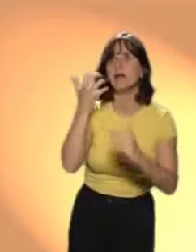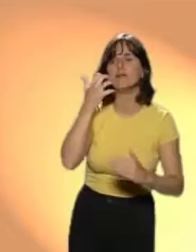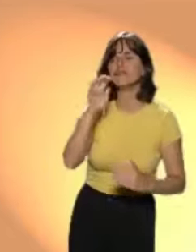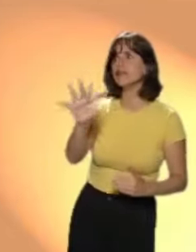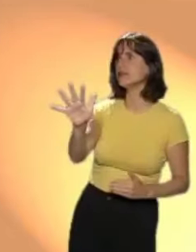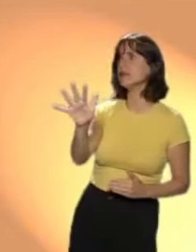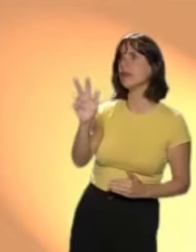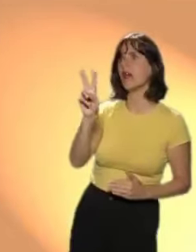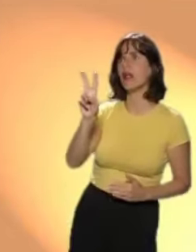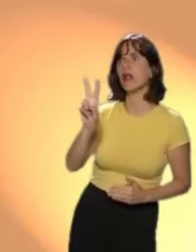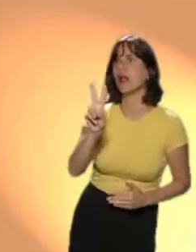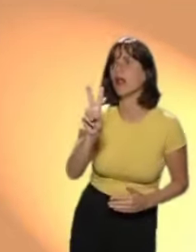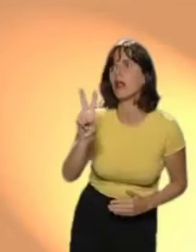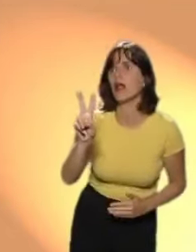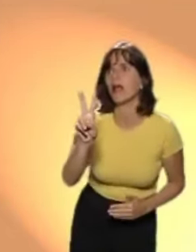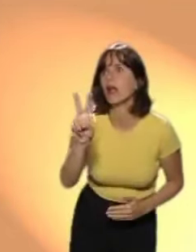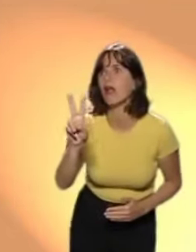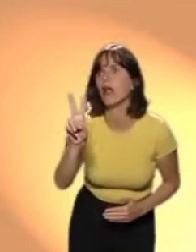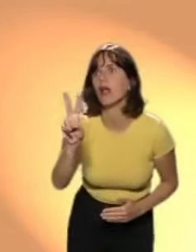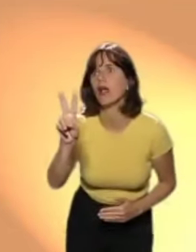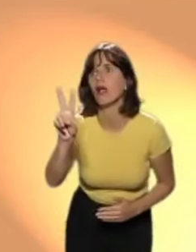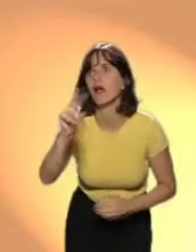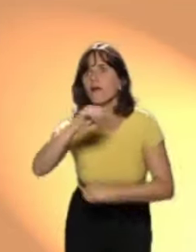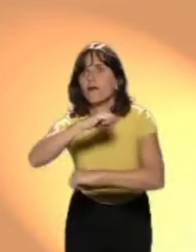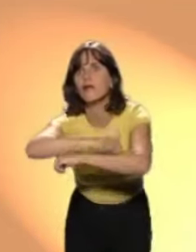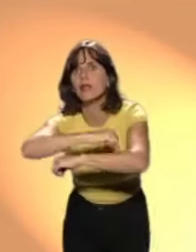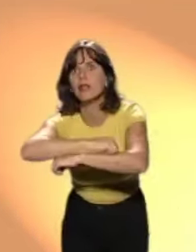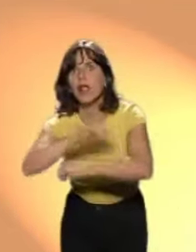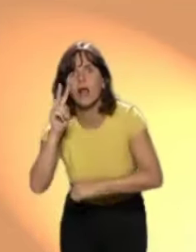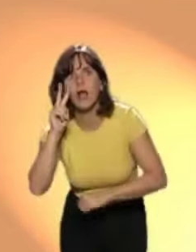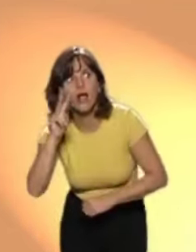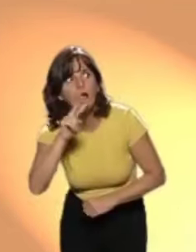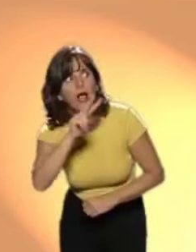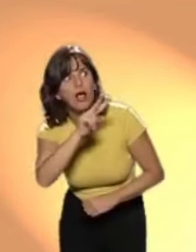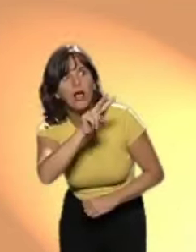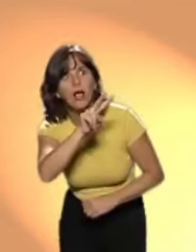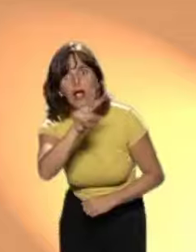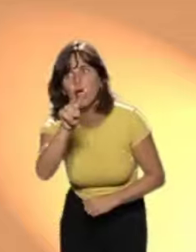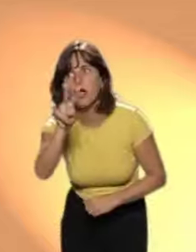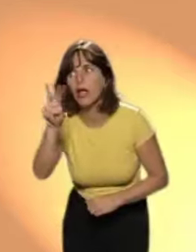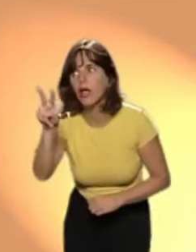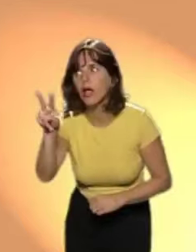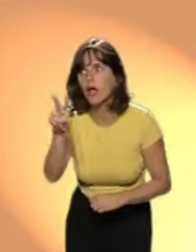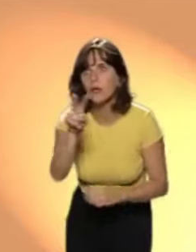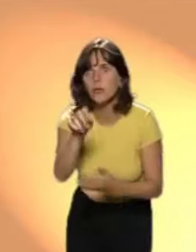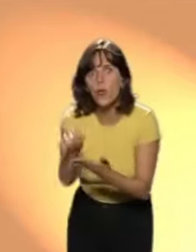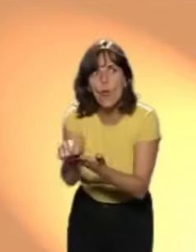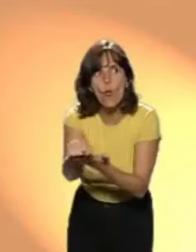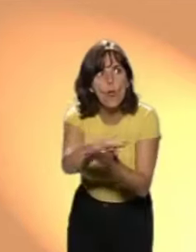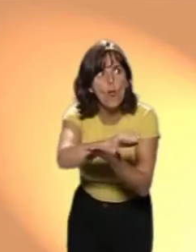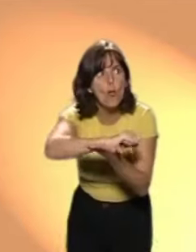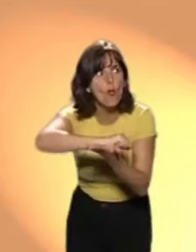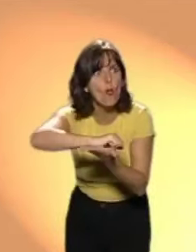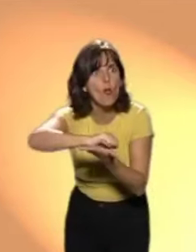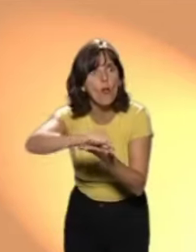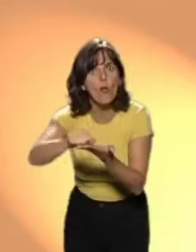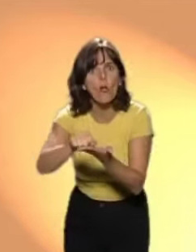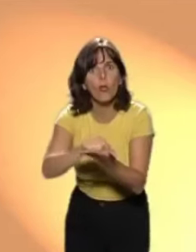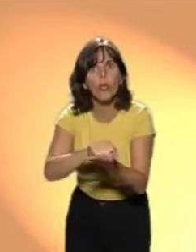Andando por el bosque, de repente, vieron una casa extraordinaria. Se acercaron, miraron por la ventana